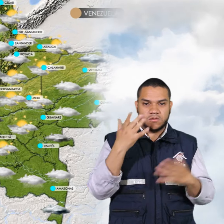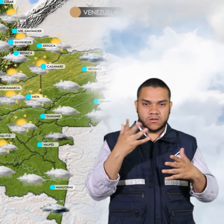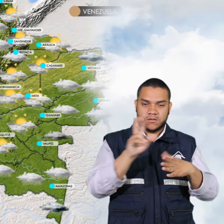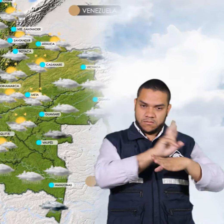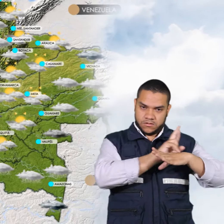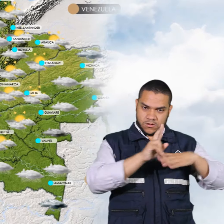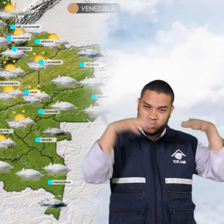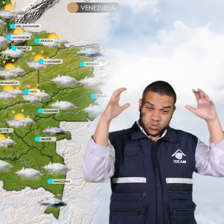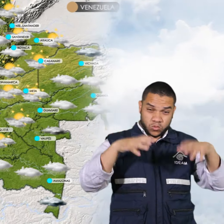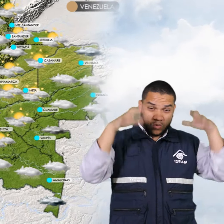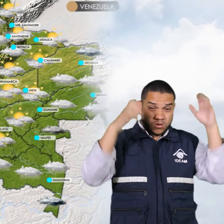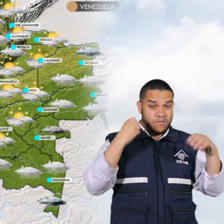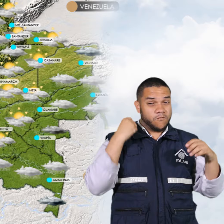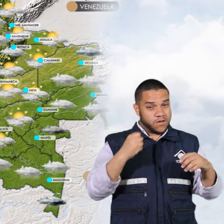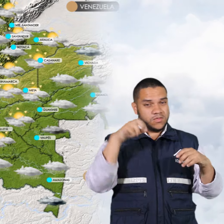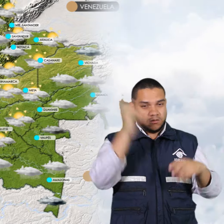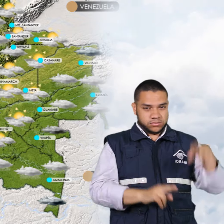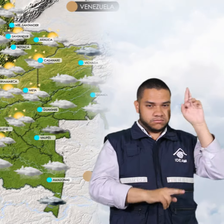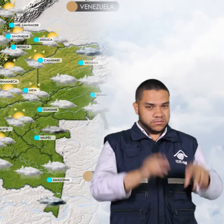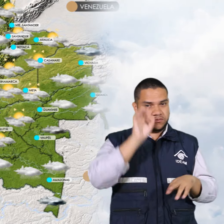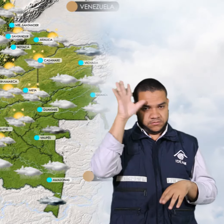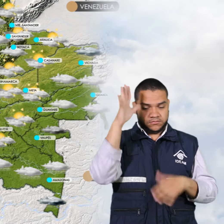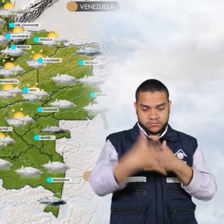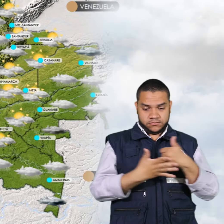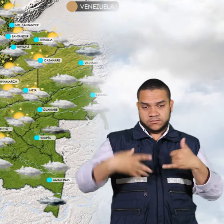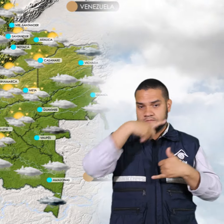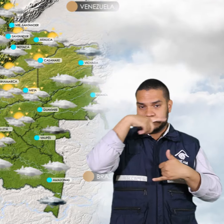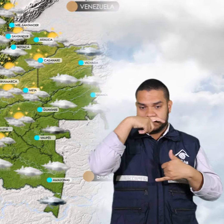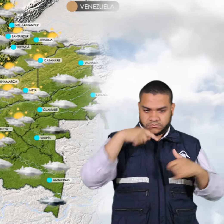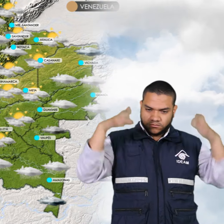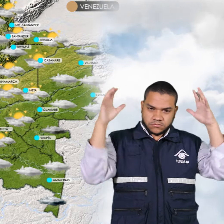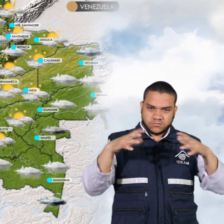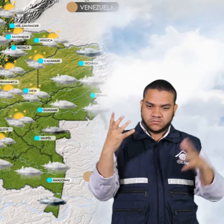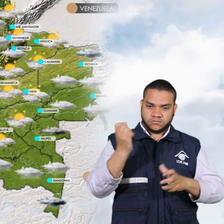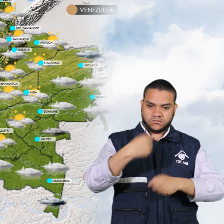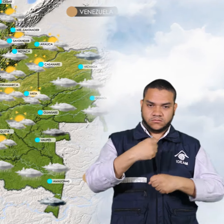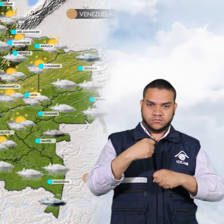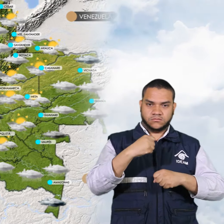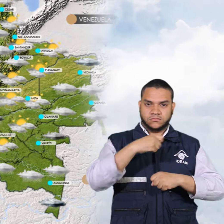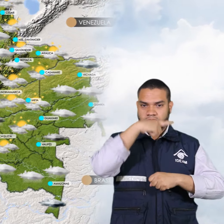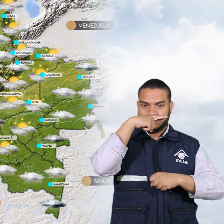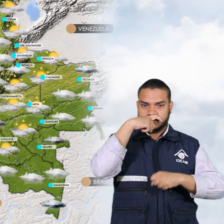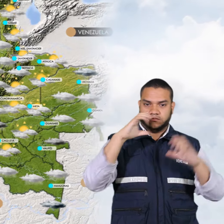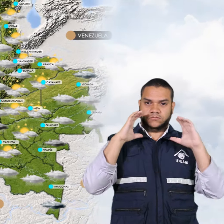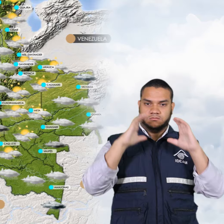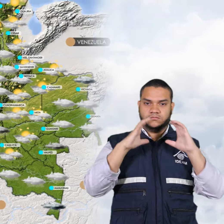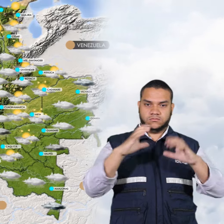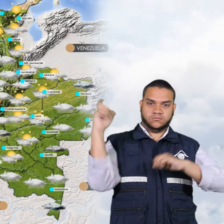fuertes con tormentas eléctricas y en la amazonía persistirán las lluvias en baupés amazonas caquetá y putumayo